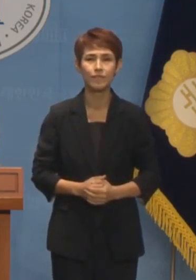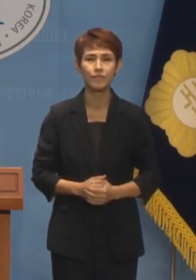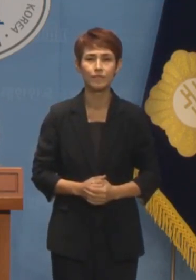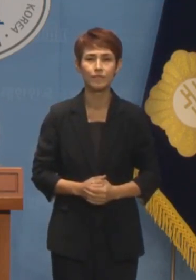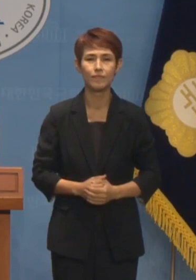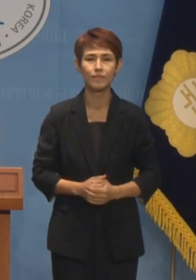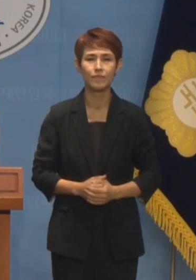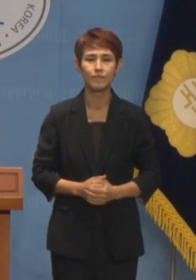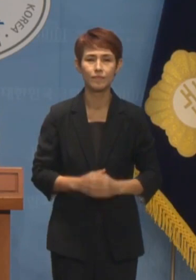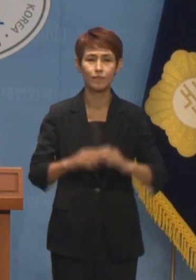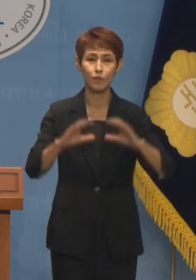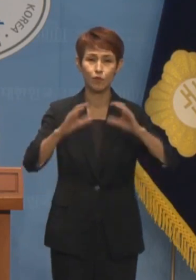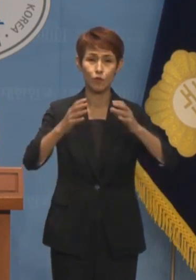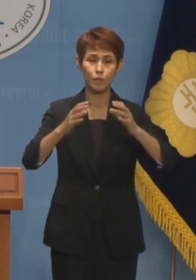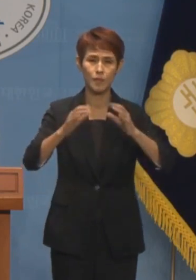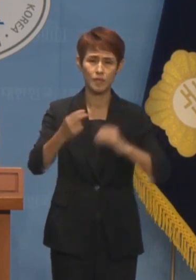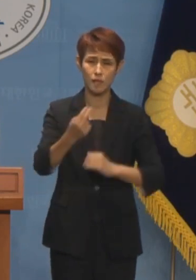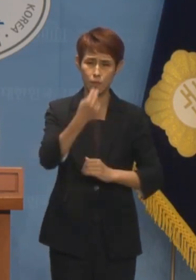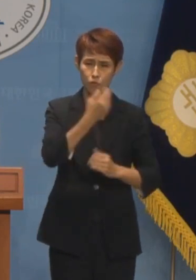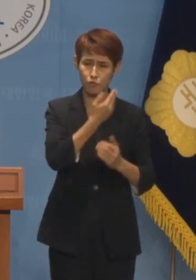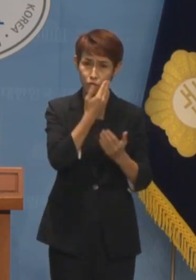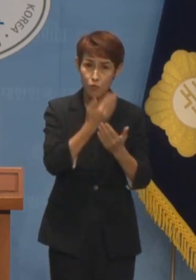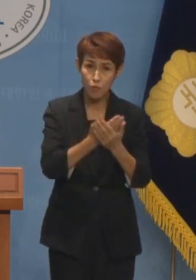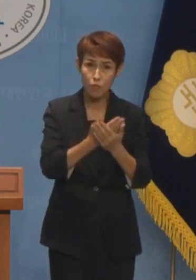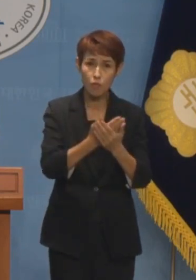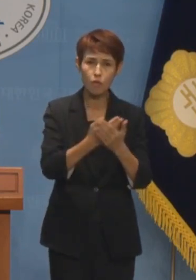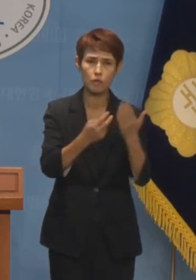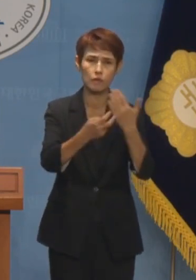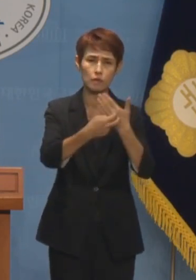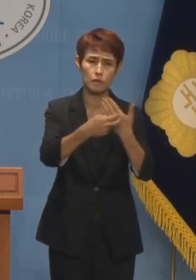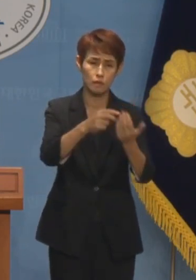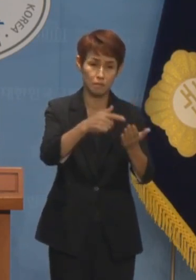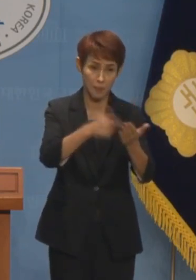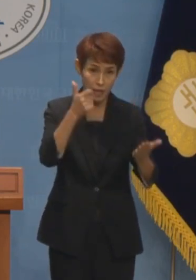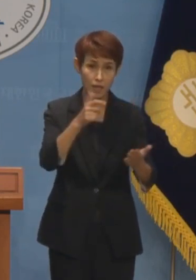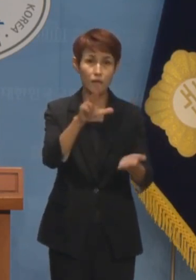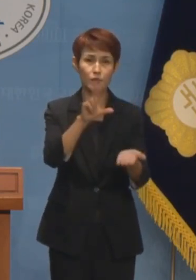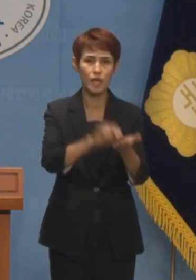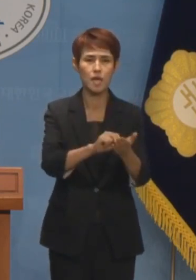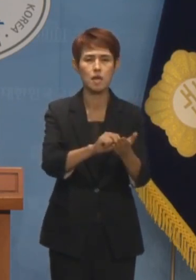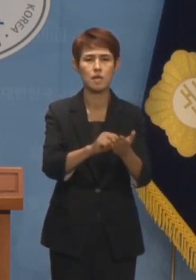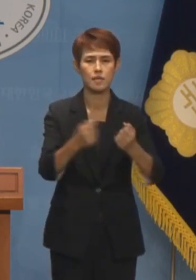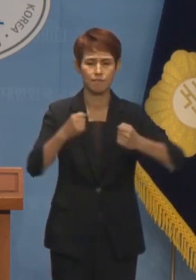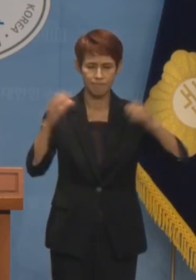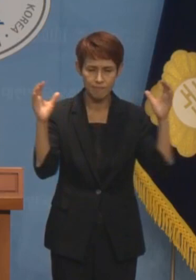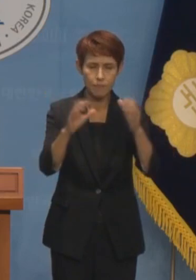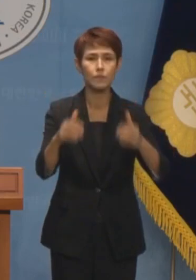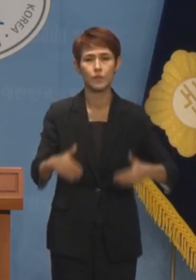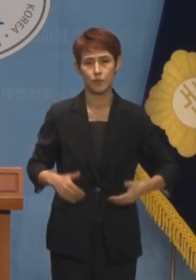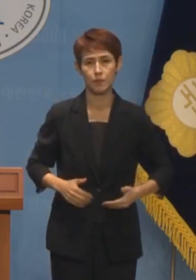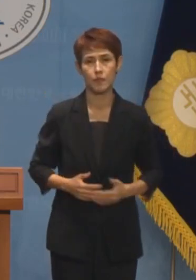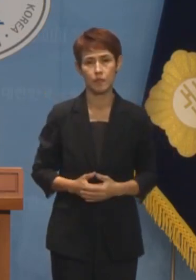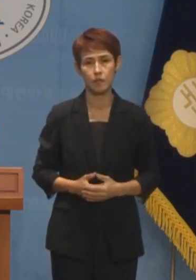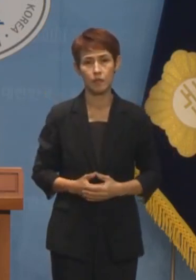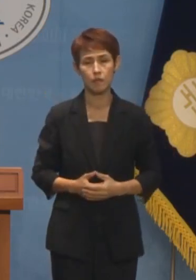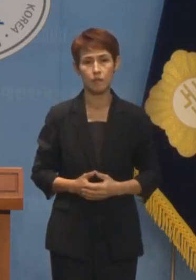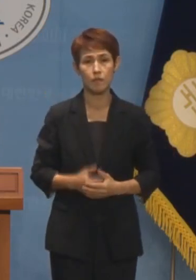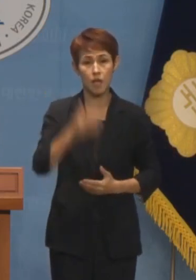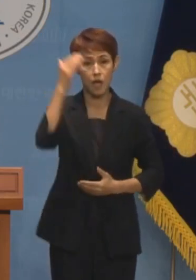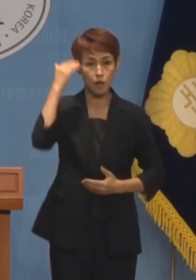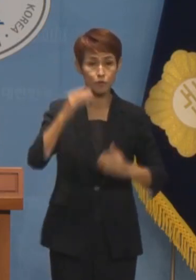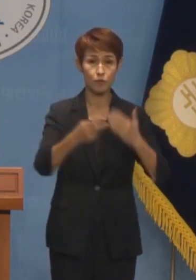국민 생명이 달린 의료 난제를 타결하는데 힘을 모아야 합니다 대한민국 의료는 전 세계